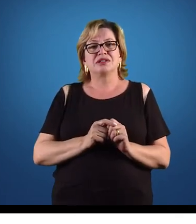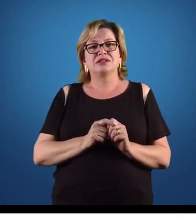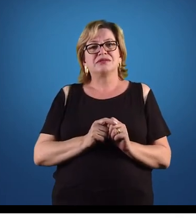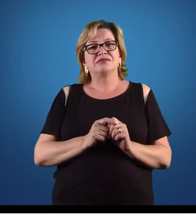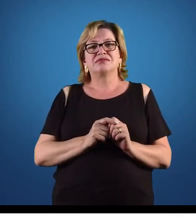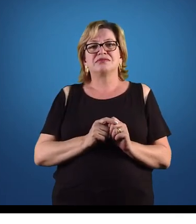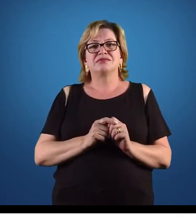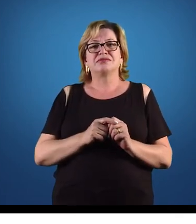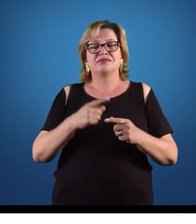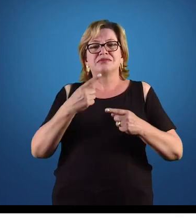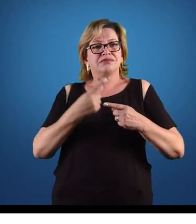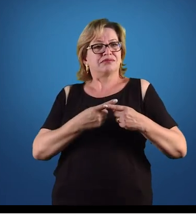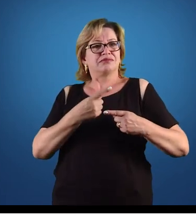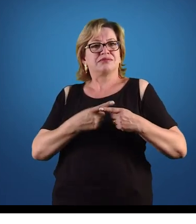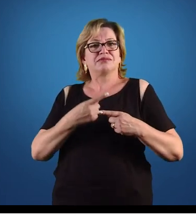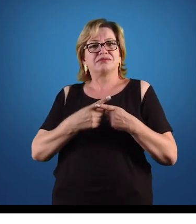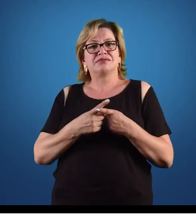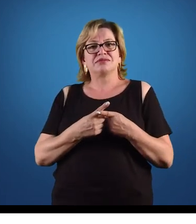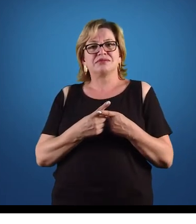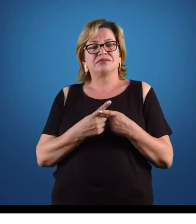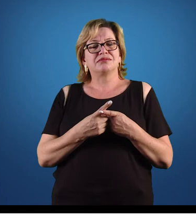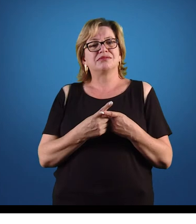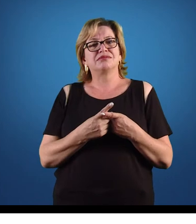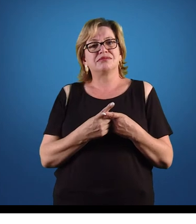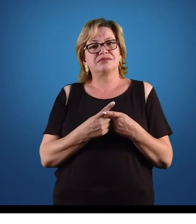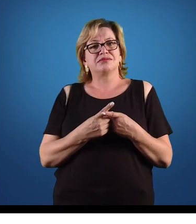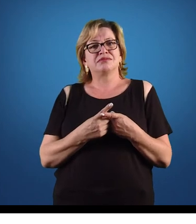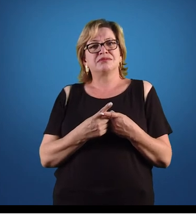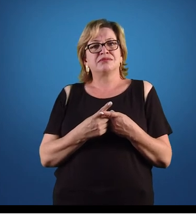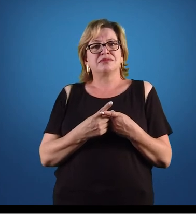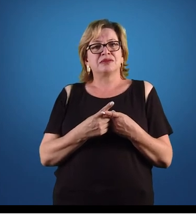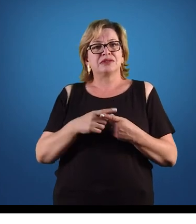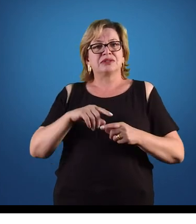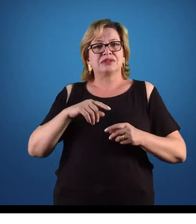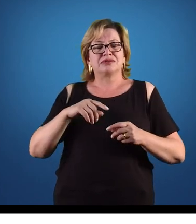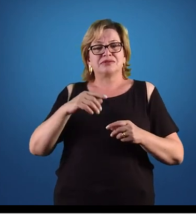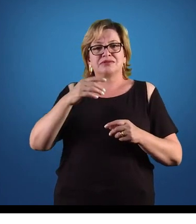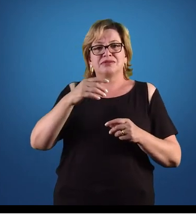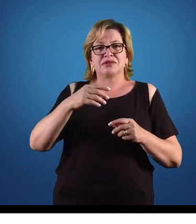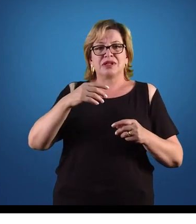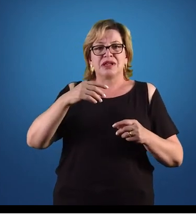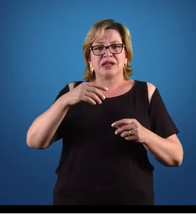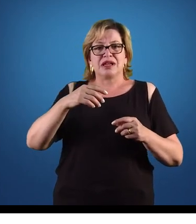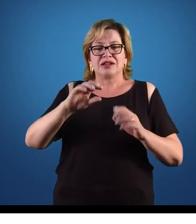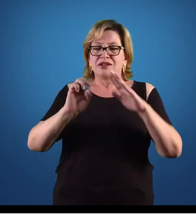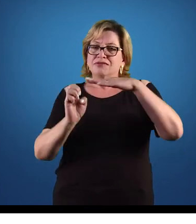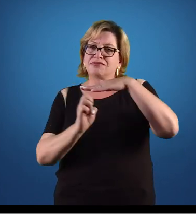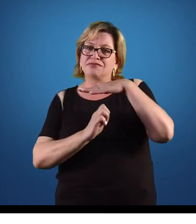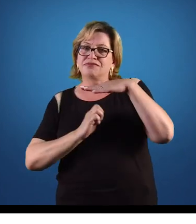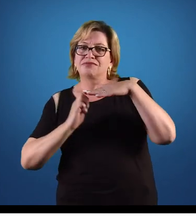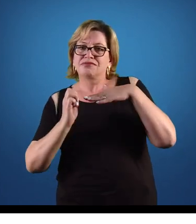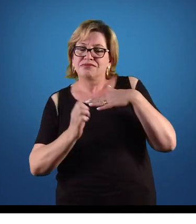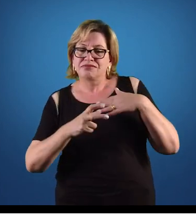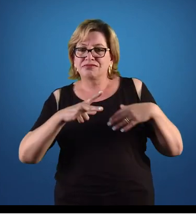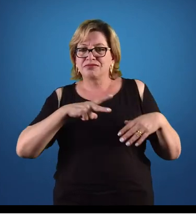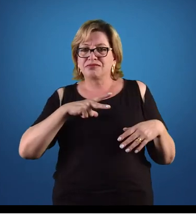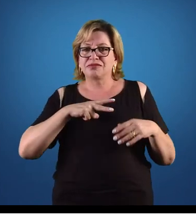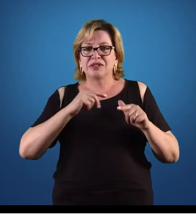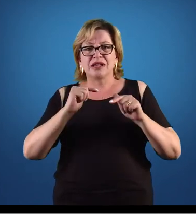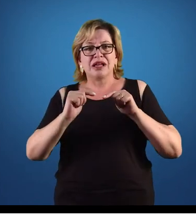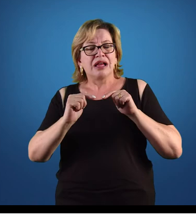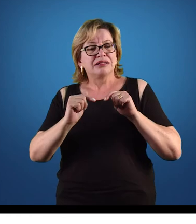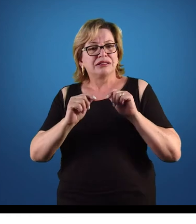Em razão de agentes privados que atuam no mercado